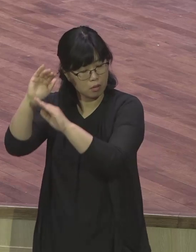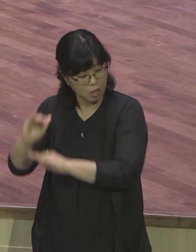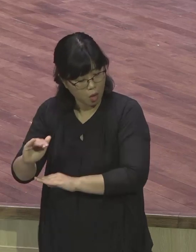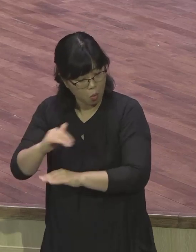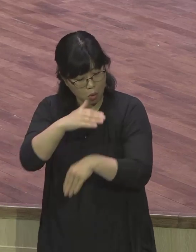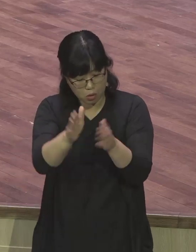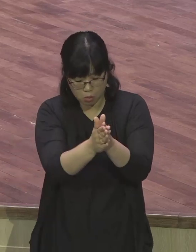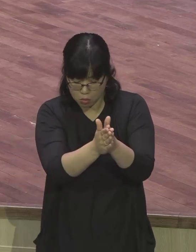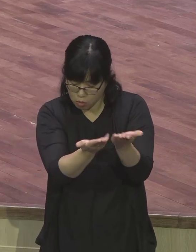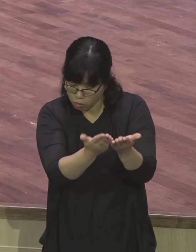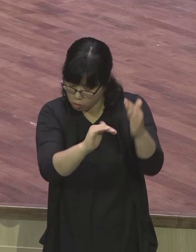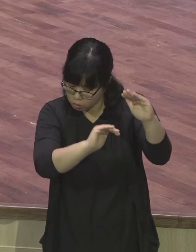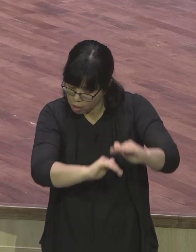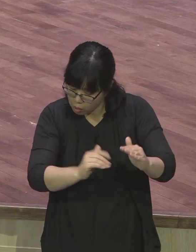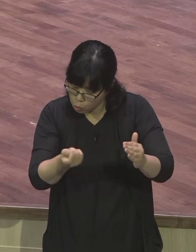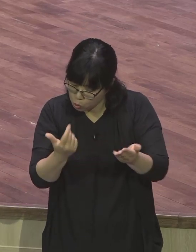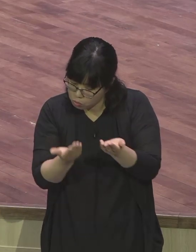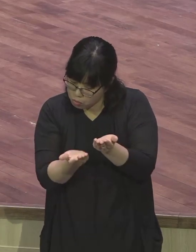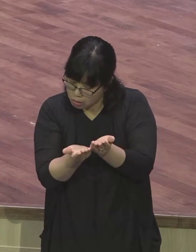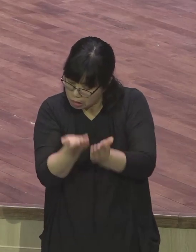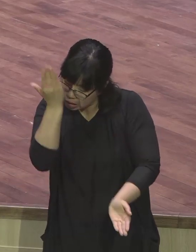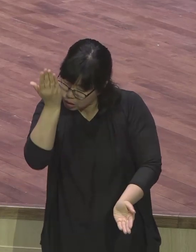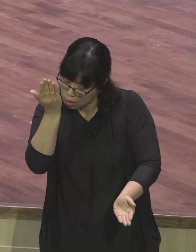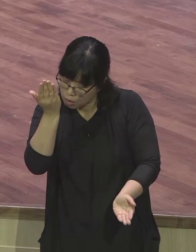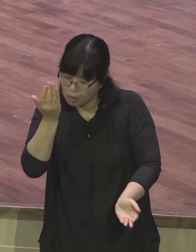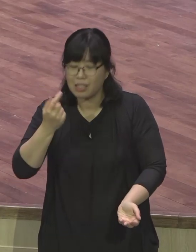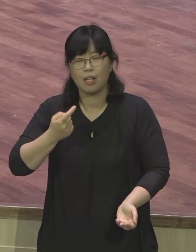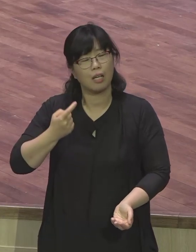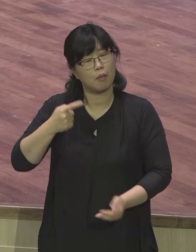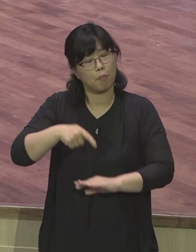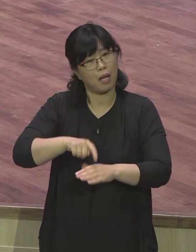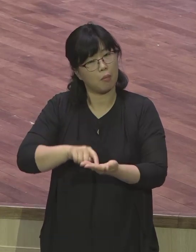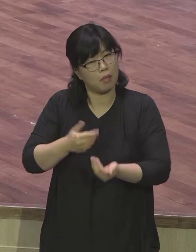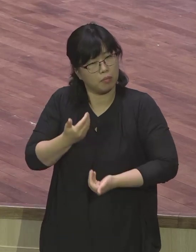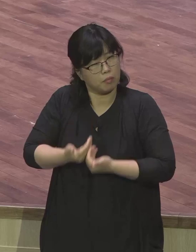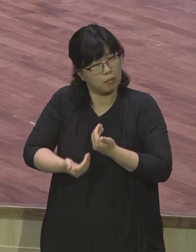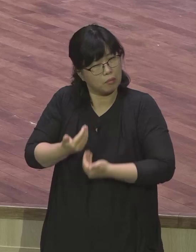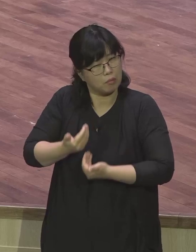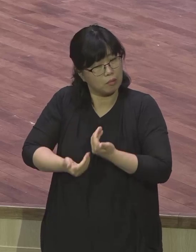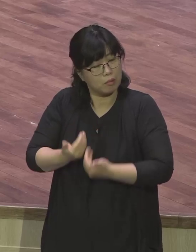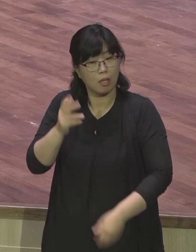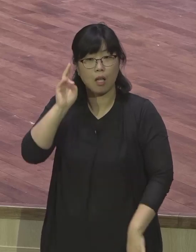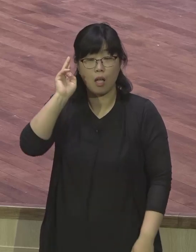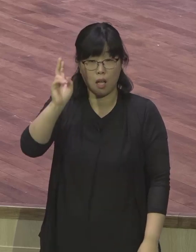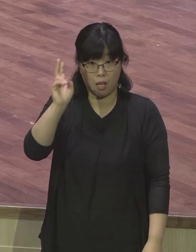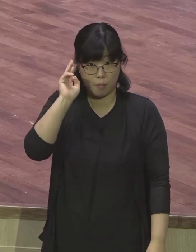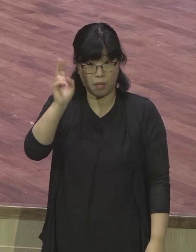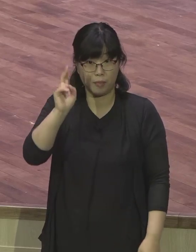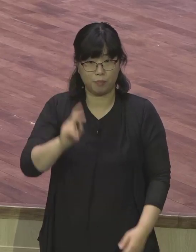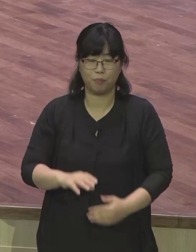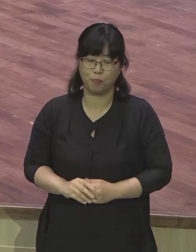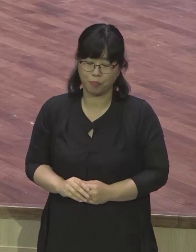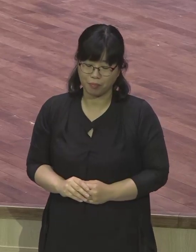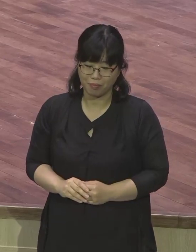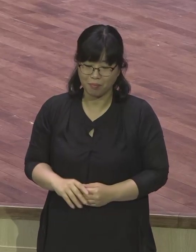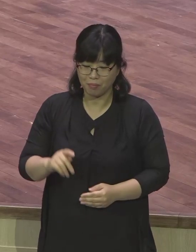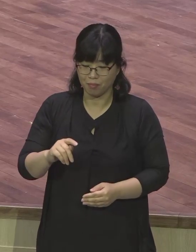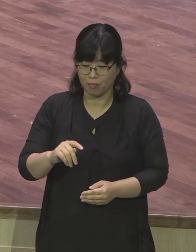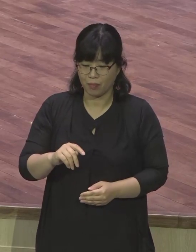있었을 것입니다 그런 가운데 바울이 주여 누구십니까? 물어본 것에 예수님께서 대답하신